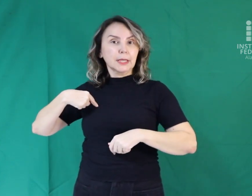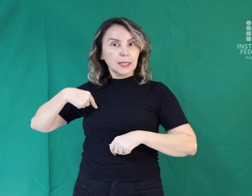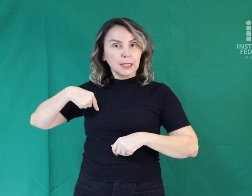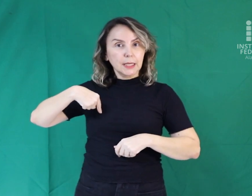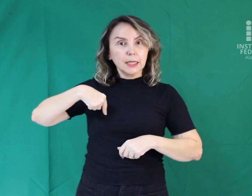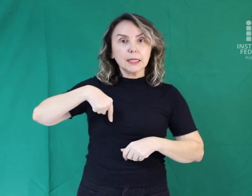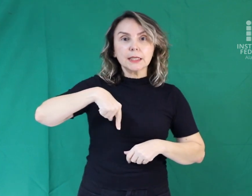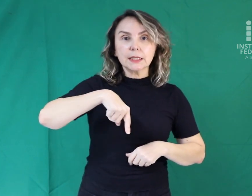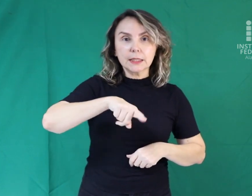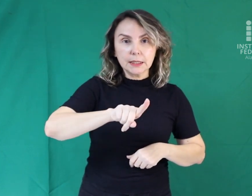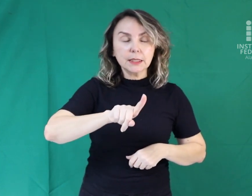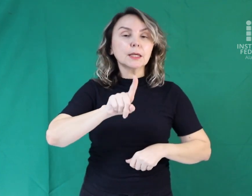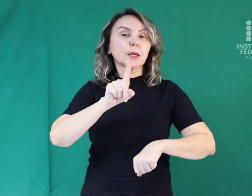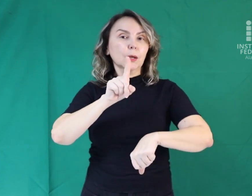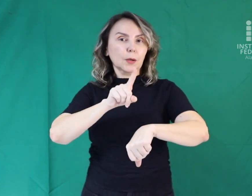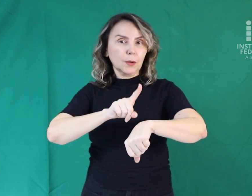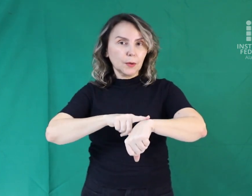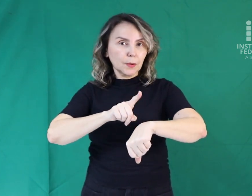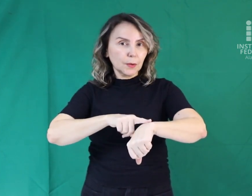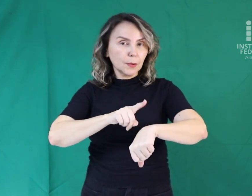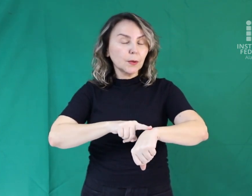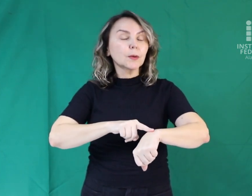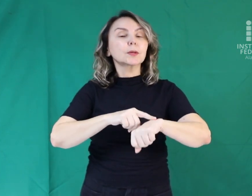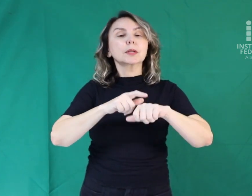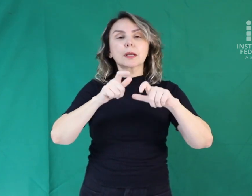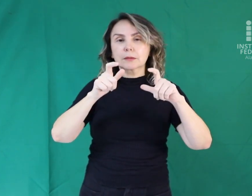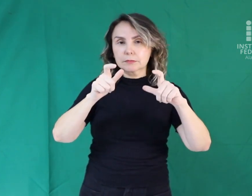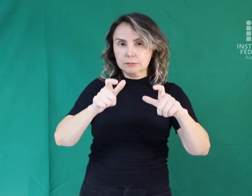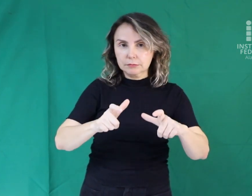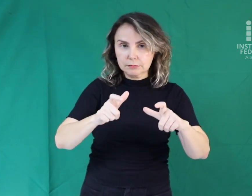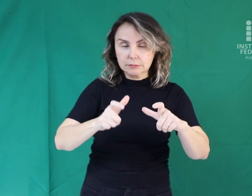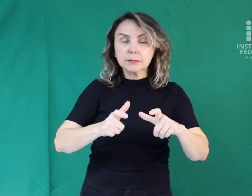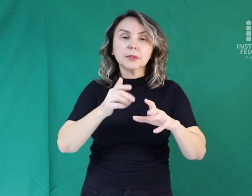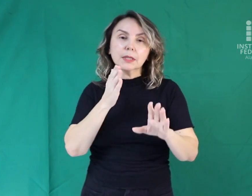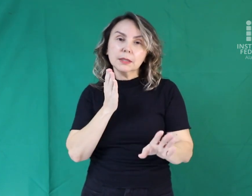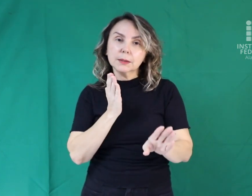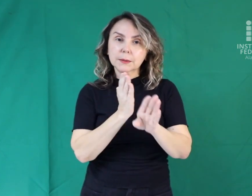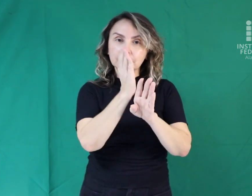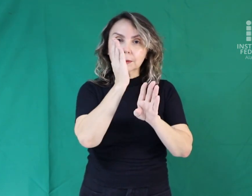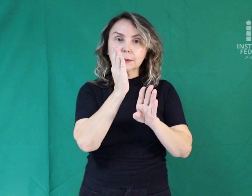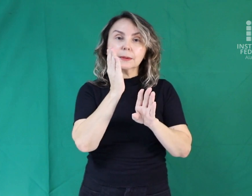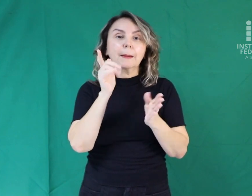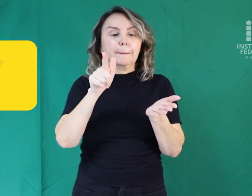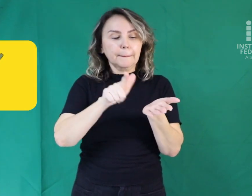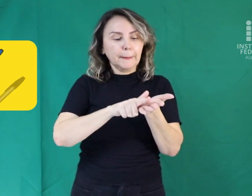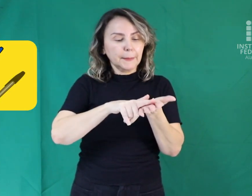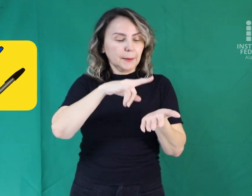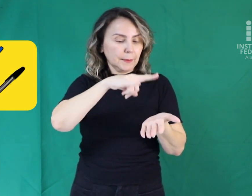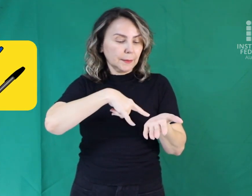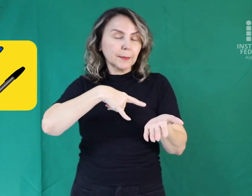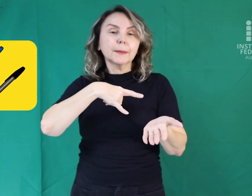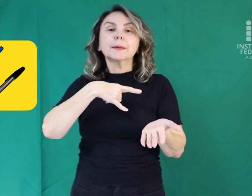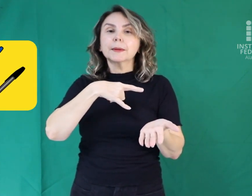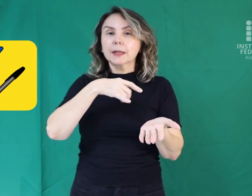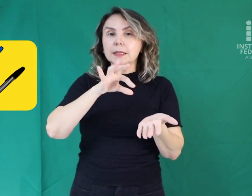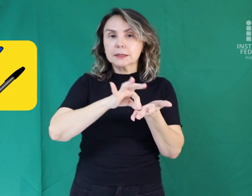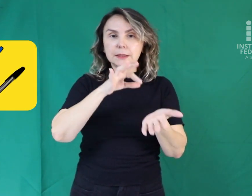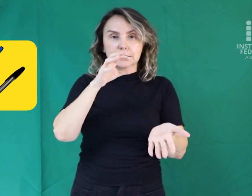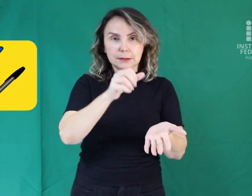e horário indicados no cartão de inscrição, com canetas de tinta azul